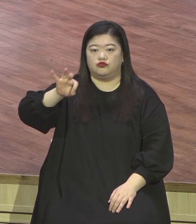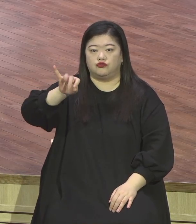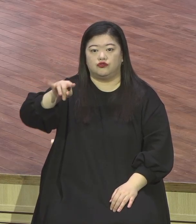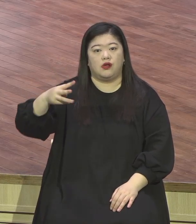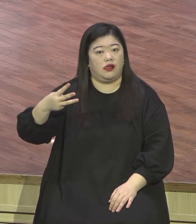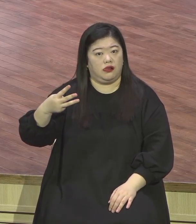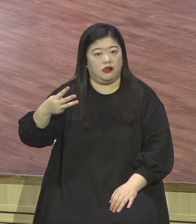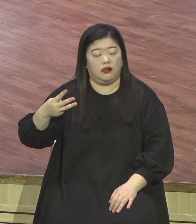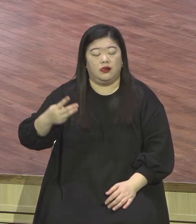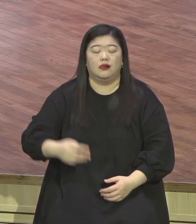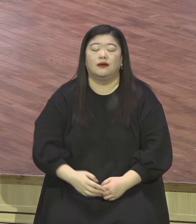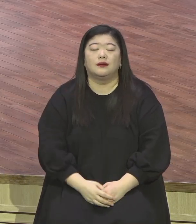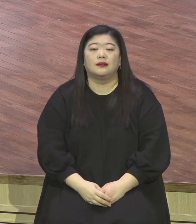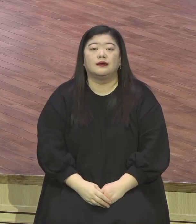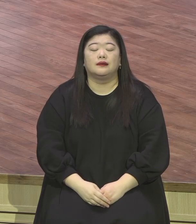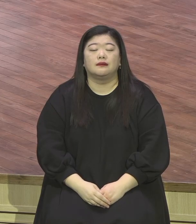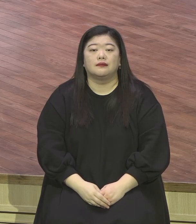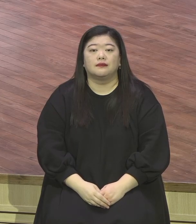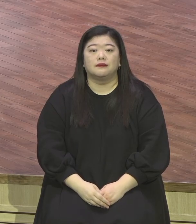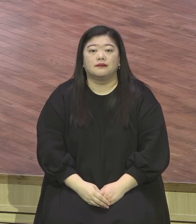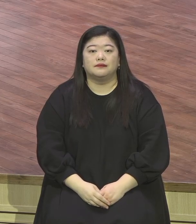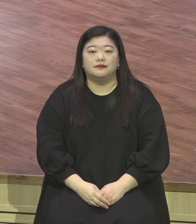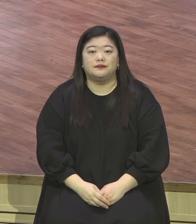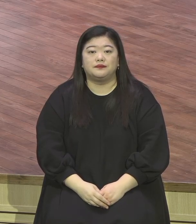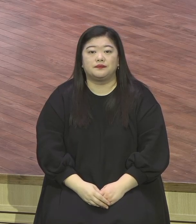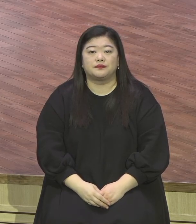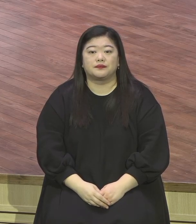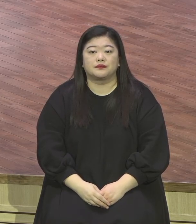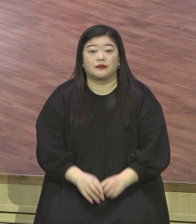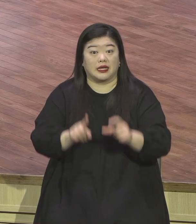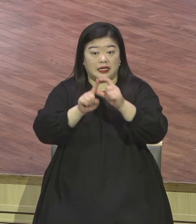인마누엘 엘 하나님